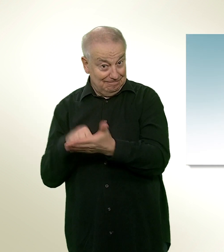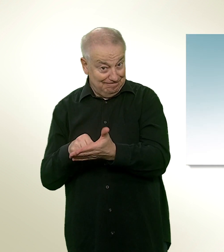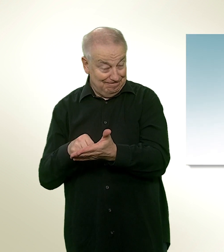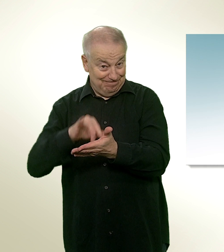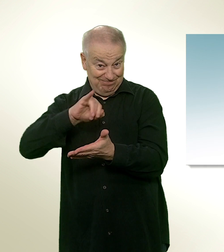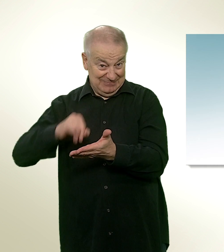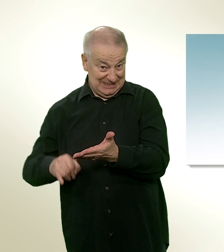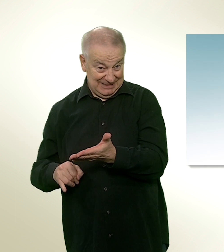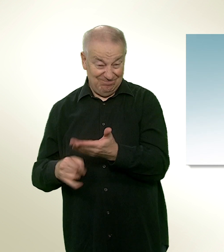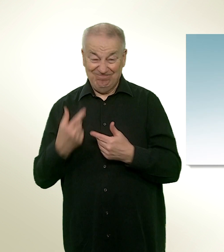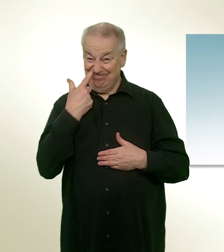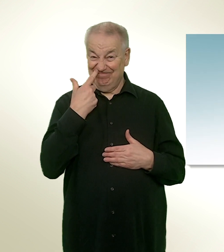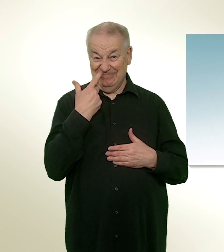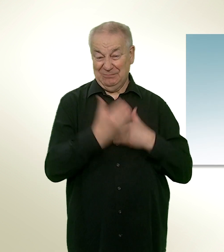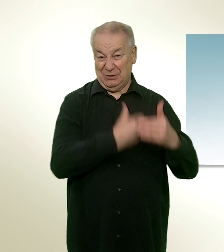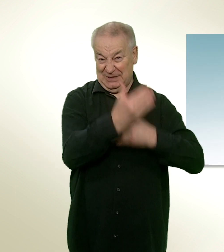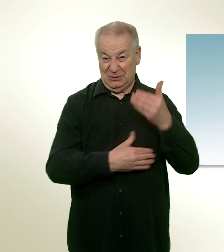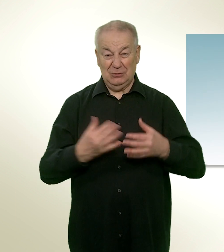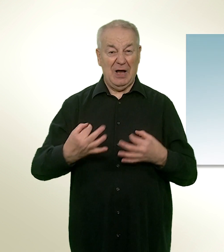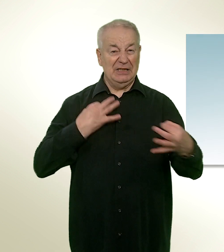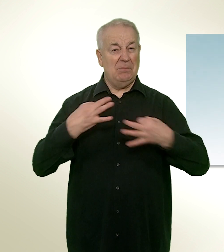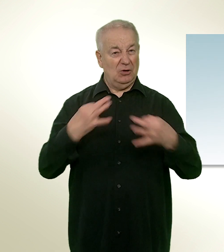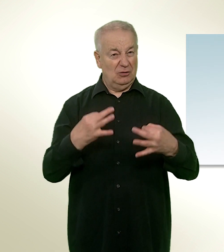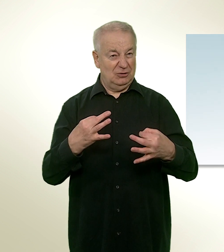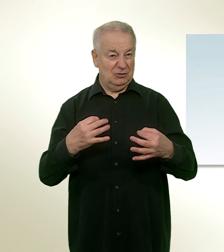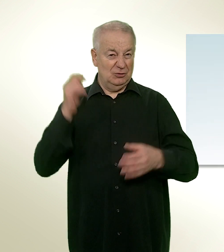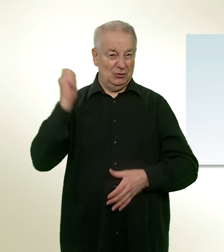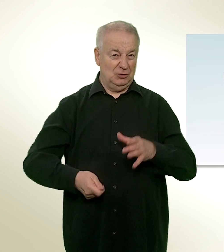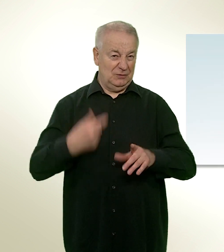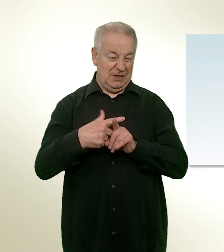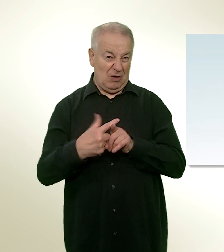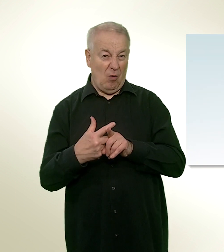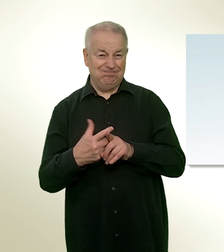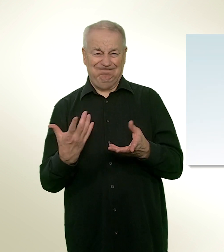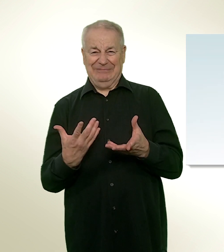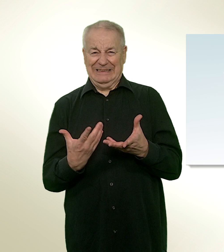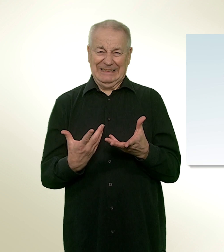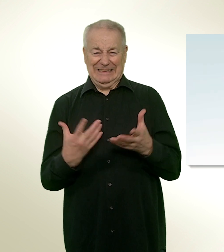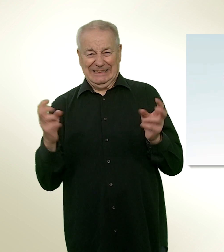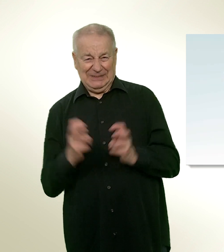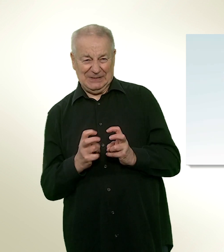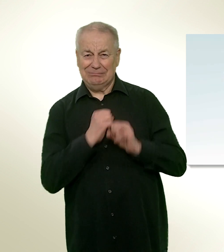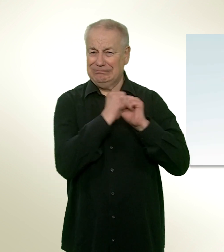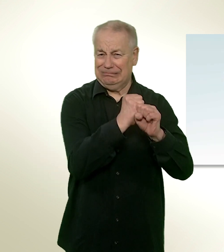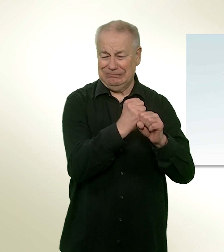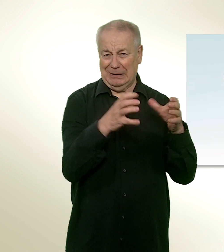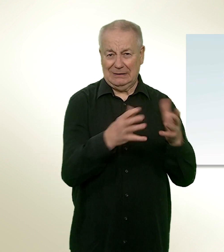cette procédure restreint l'indépendance des juges fédéraux, qui pourraient se sentir redevables à leur parti. Les candidats non affiliés à un parti